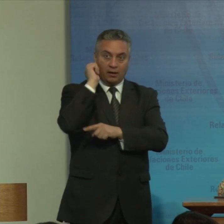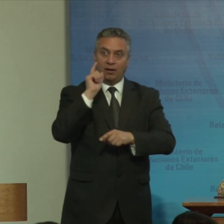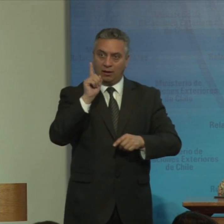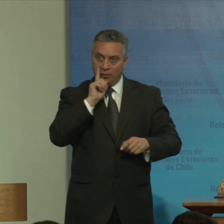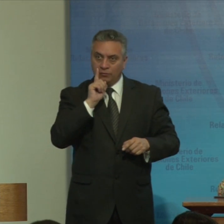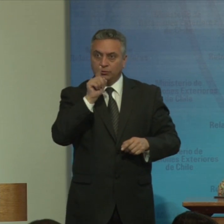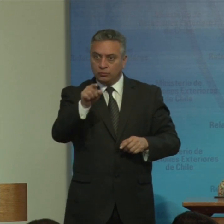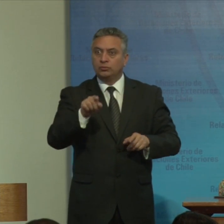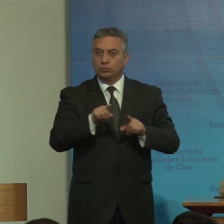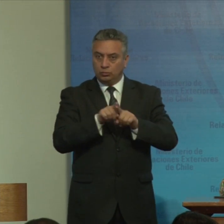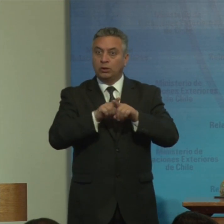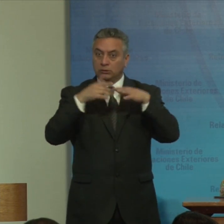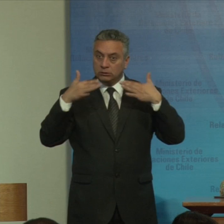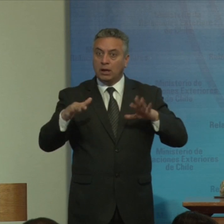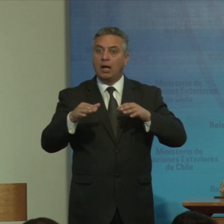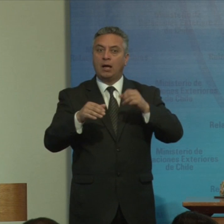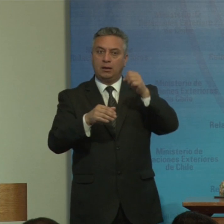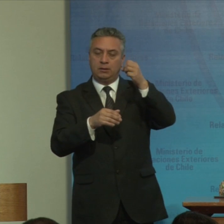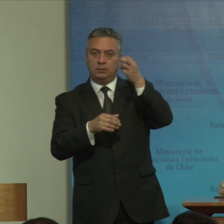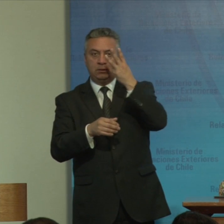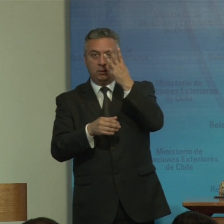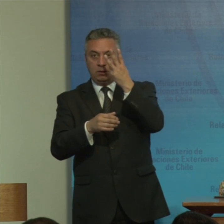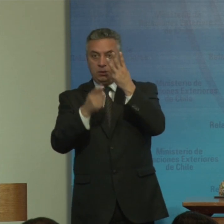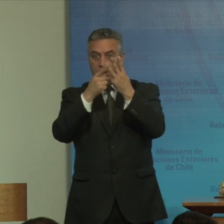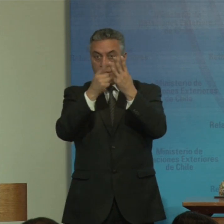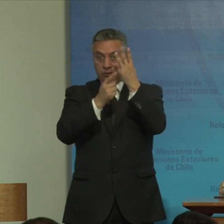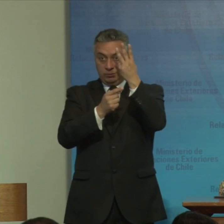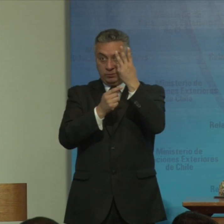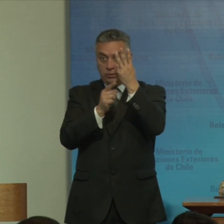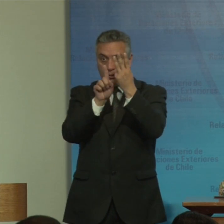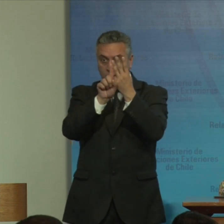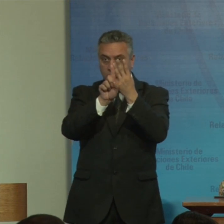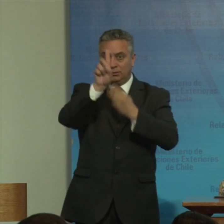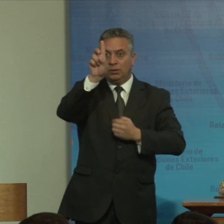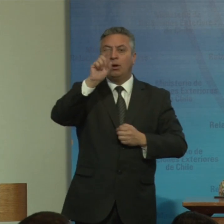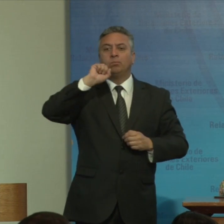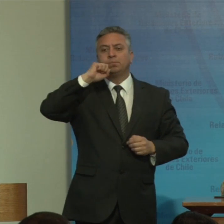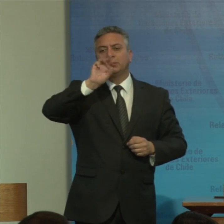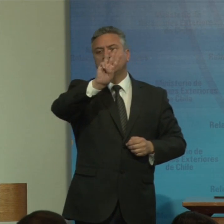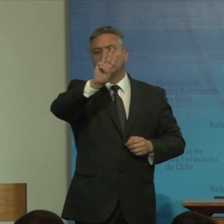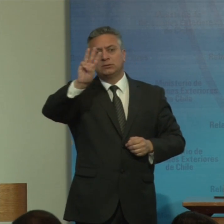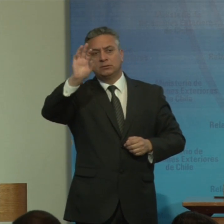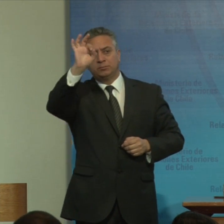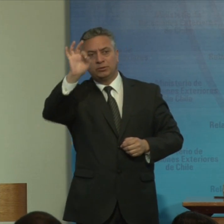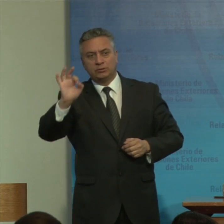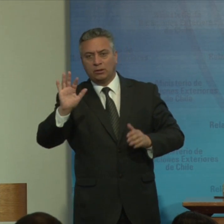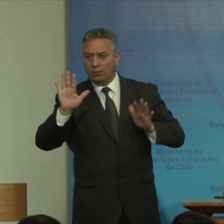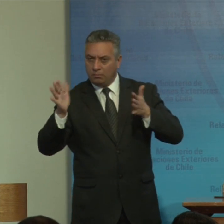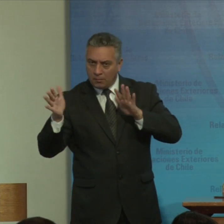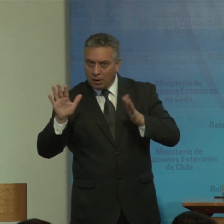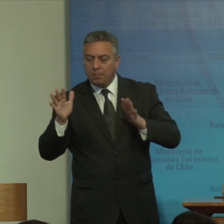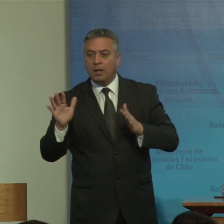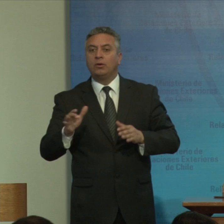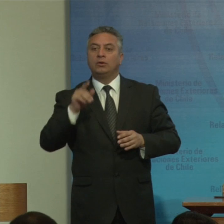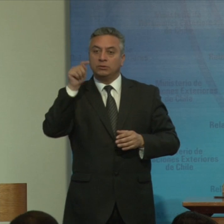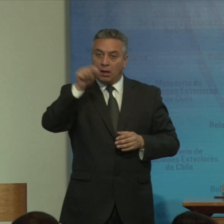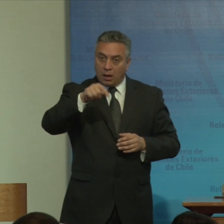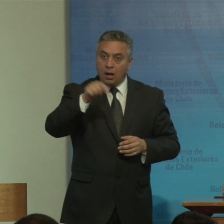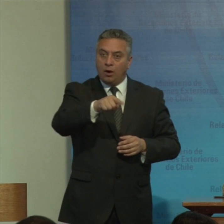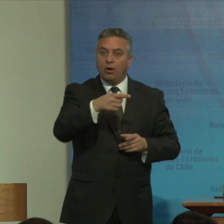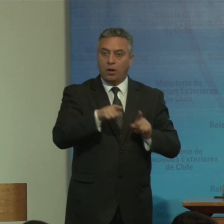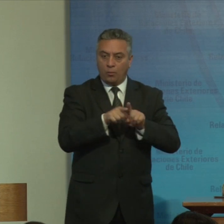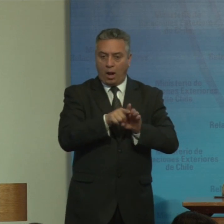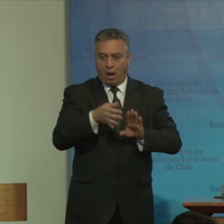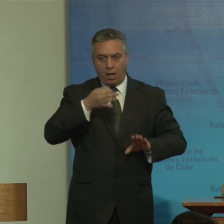de los países ya que es una jurisprudencia importante de apoyo y en 2014 se estableció la relatoría